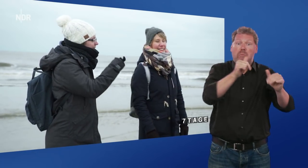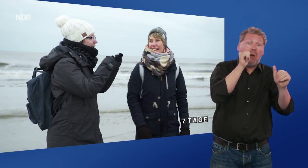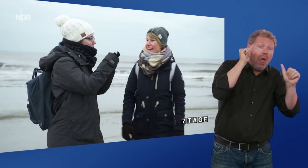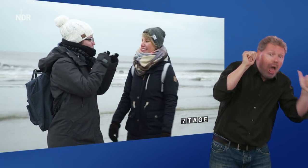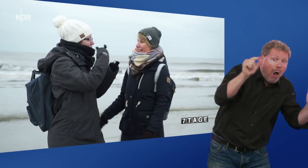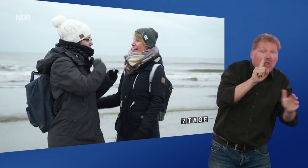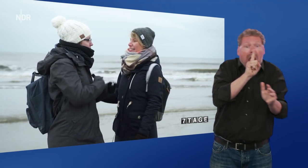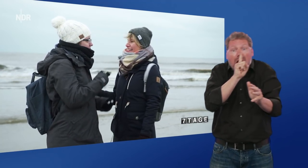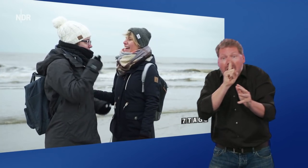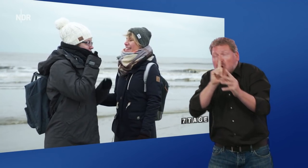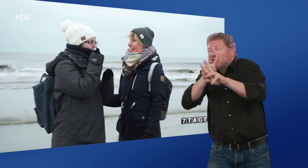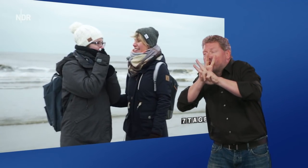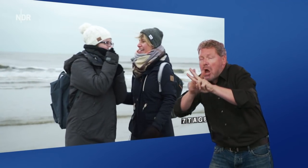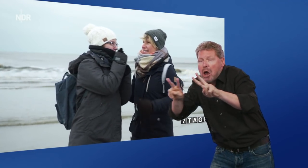leise oder komplett still ist.